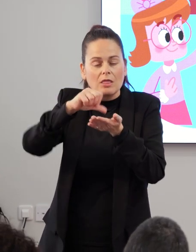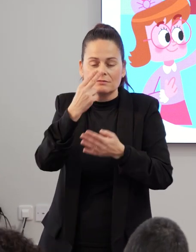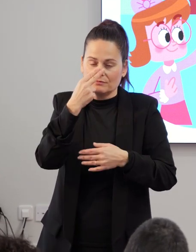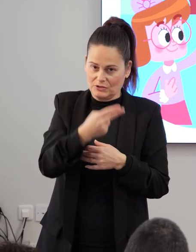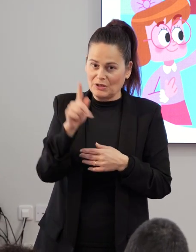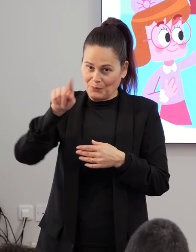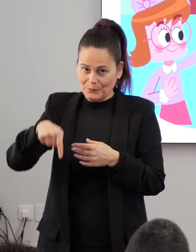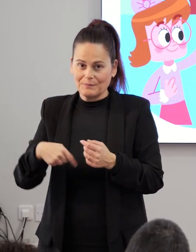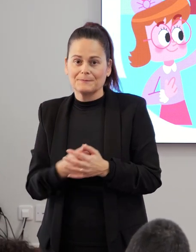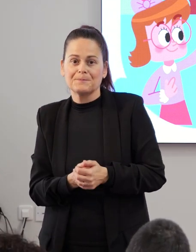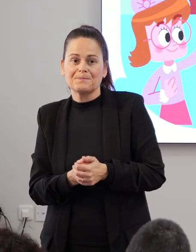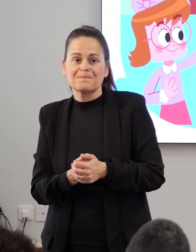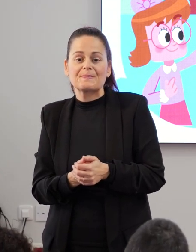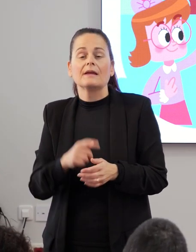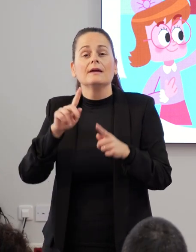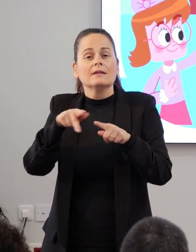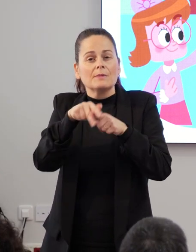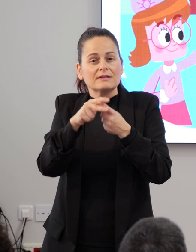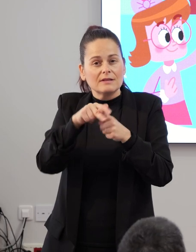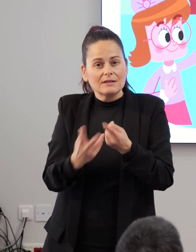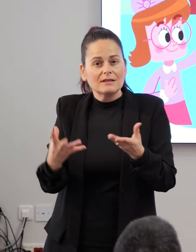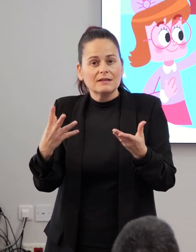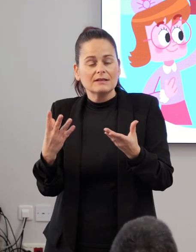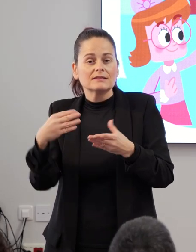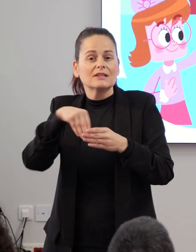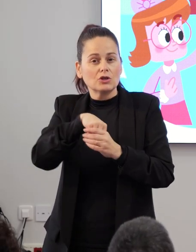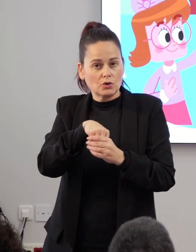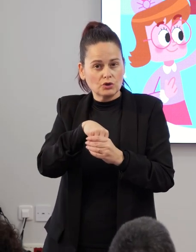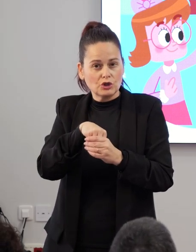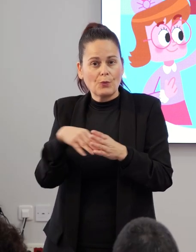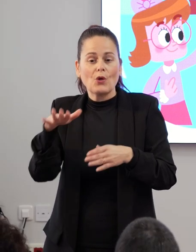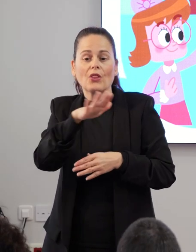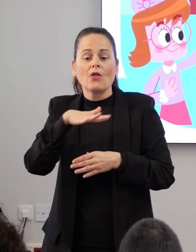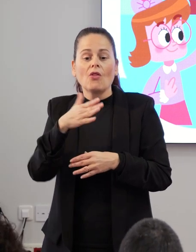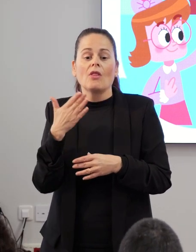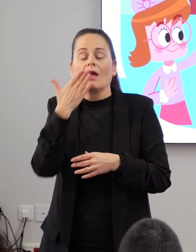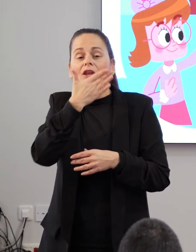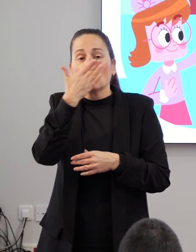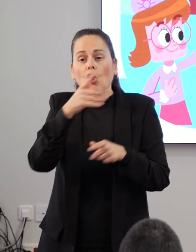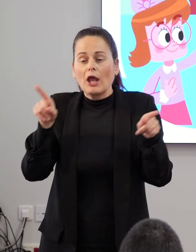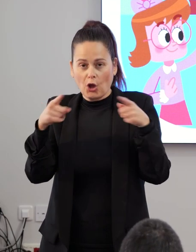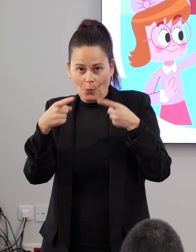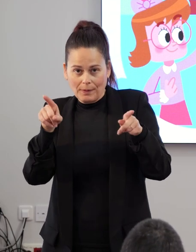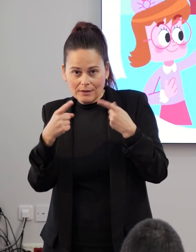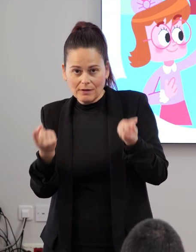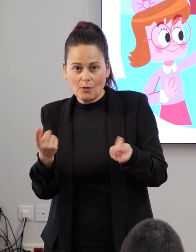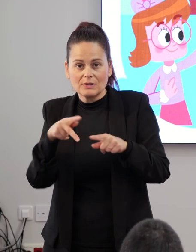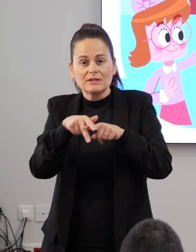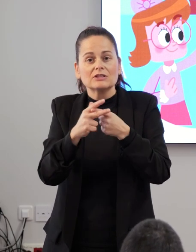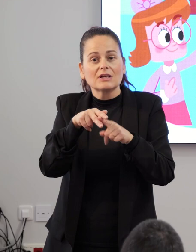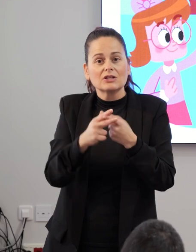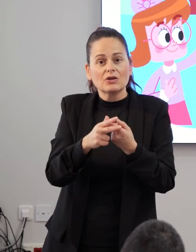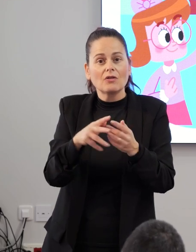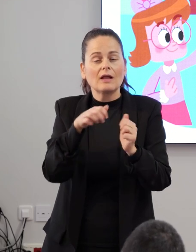También tenemos talleres inclusivos en el colegio Beethoven. Son talleres de la mano del